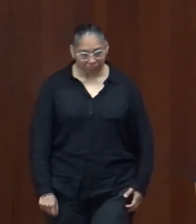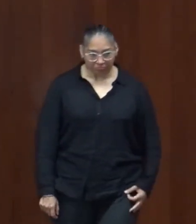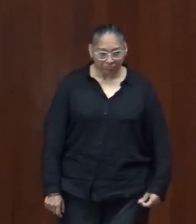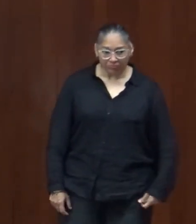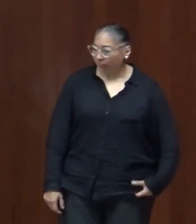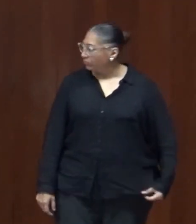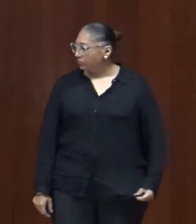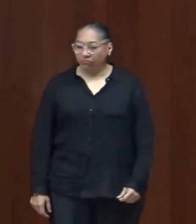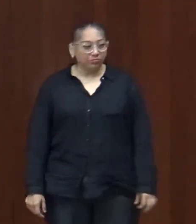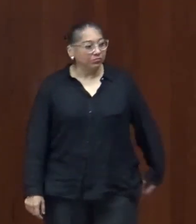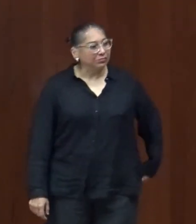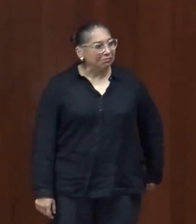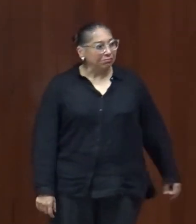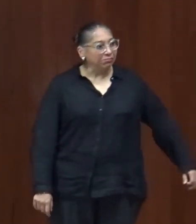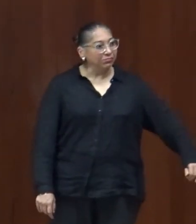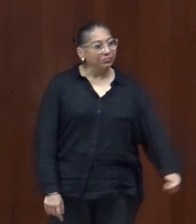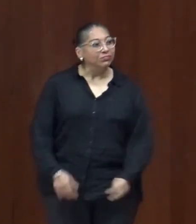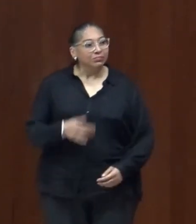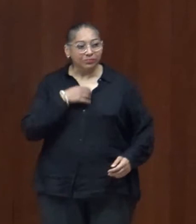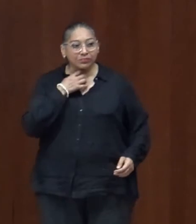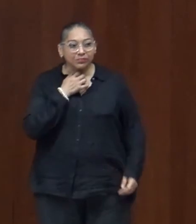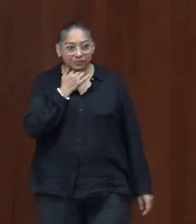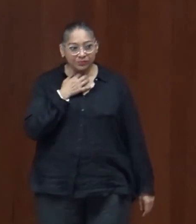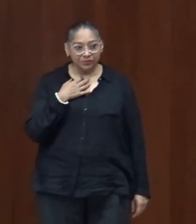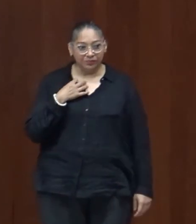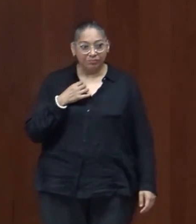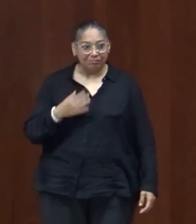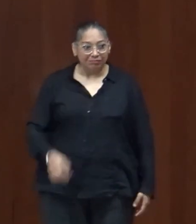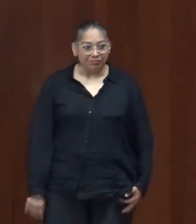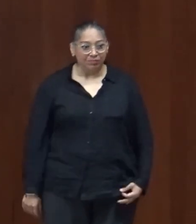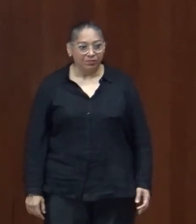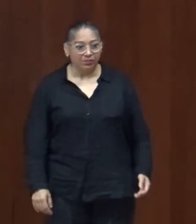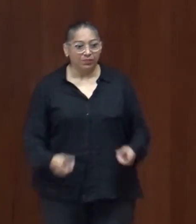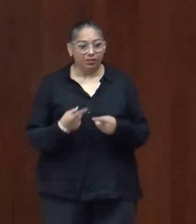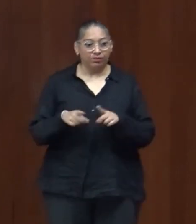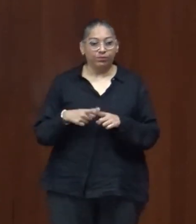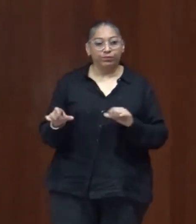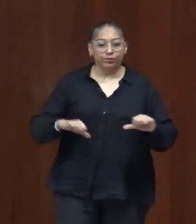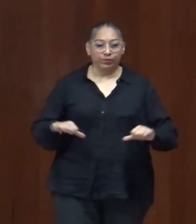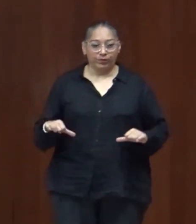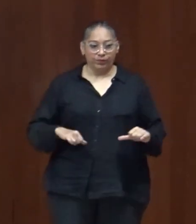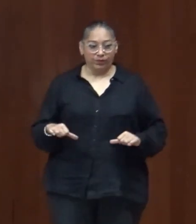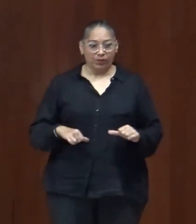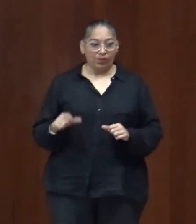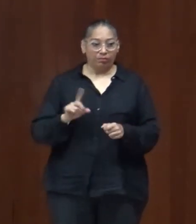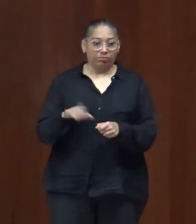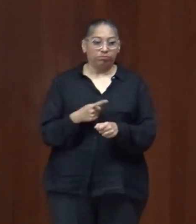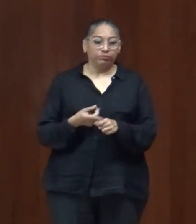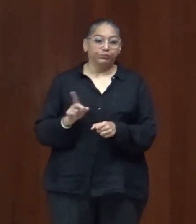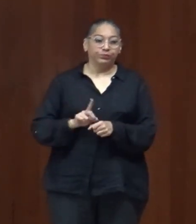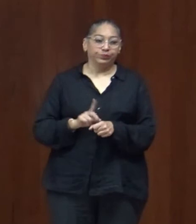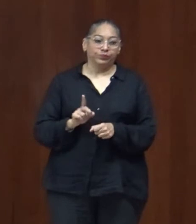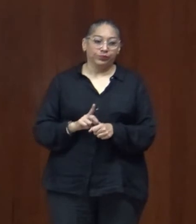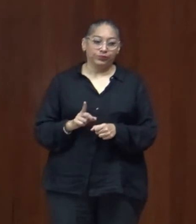ejercicios académicos y múltiples esfuerzos para estar cada día aquí también contribuir